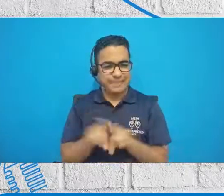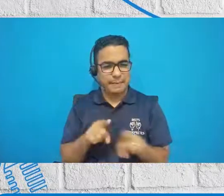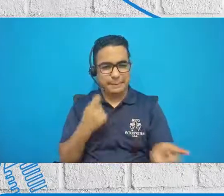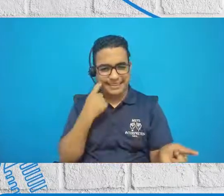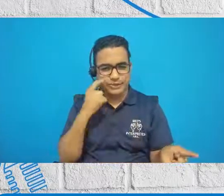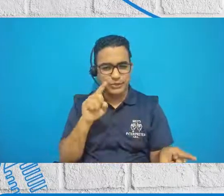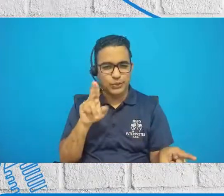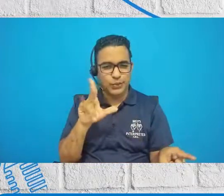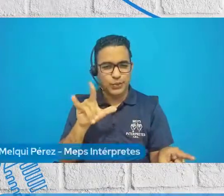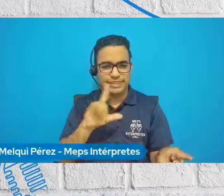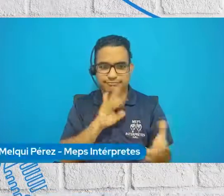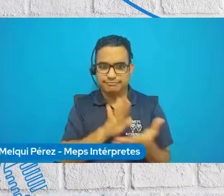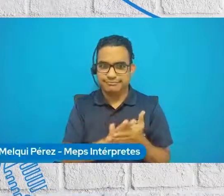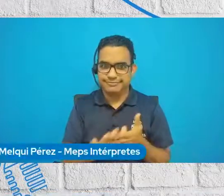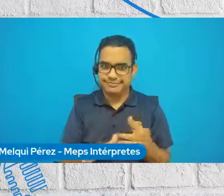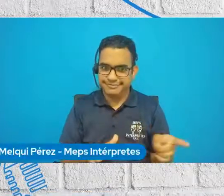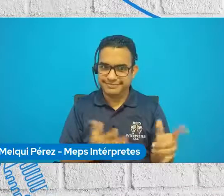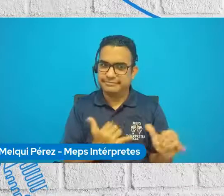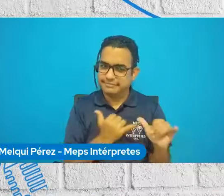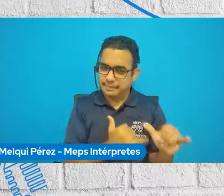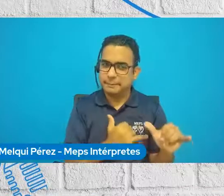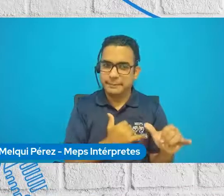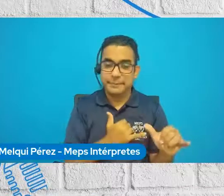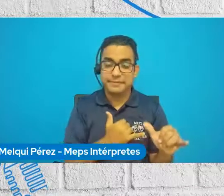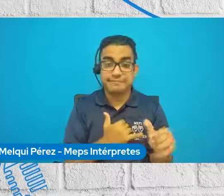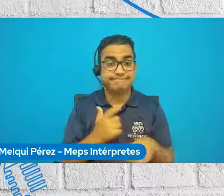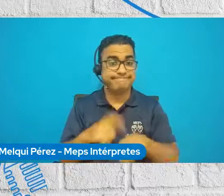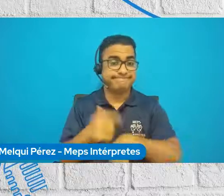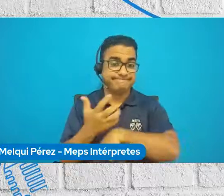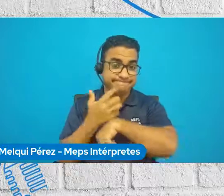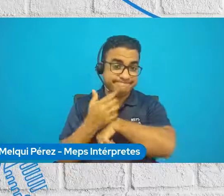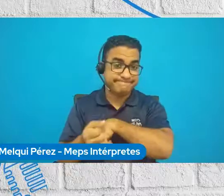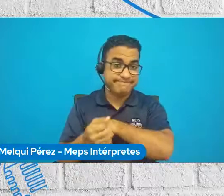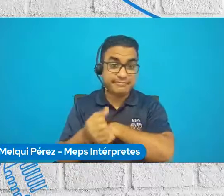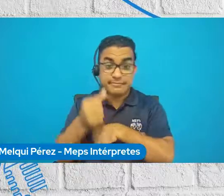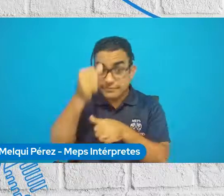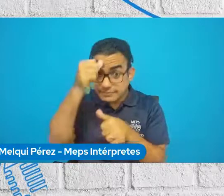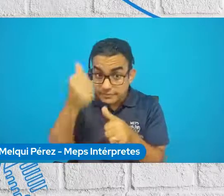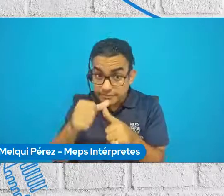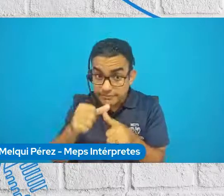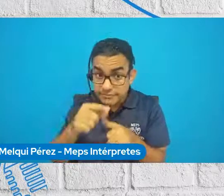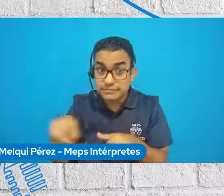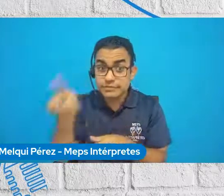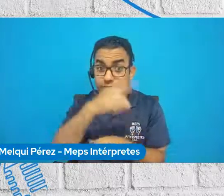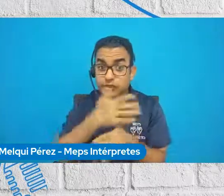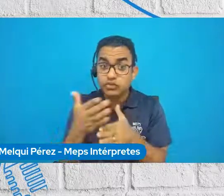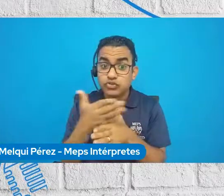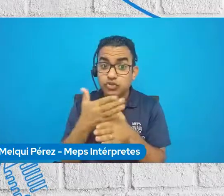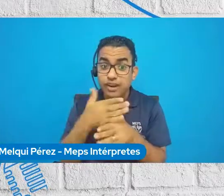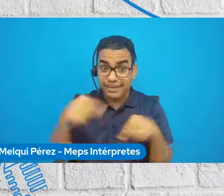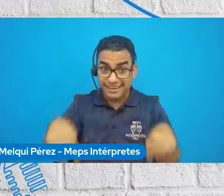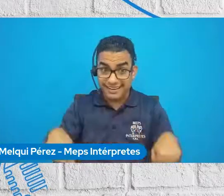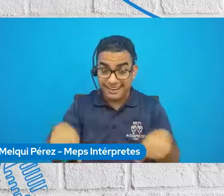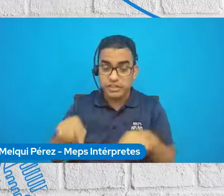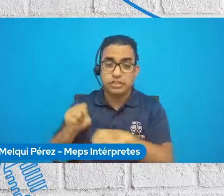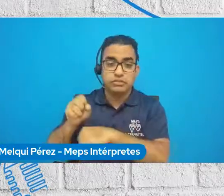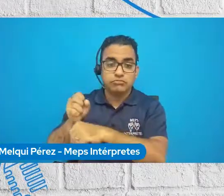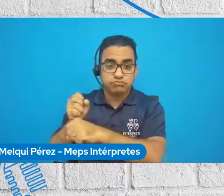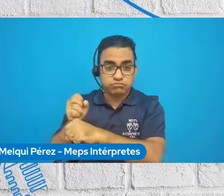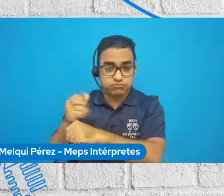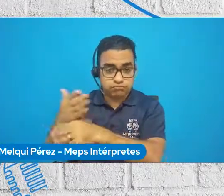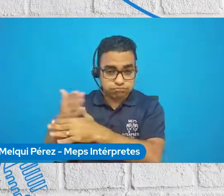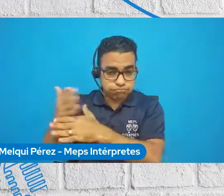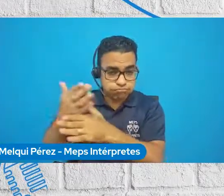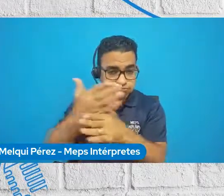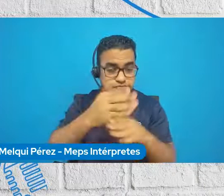de hoy lo ha mostrado. Entonces, pues ya no hay tiempo para más. No se olviden de compartir esta sesión para la gente que no